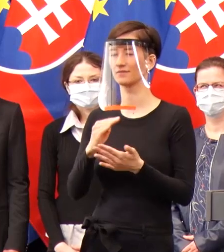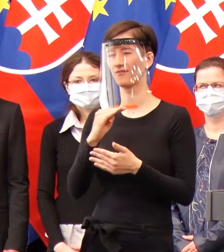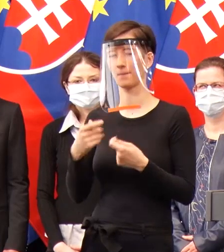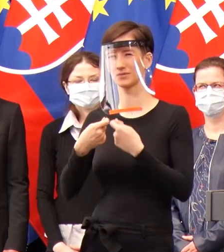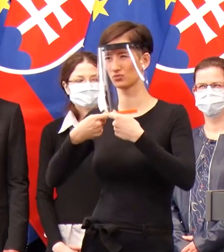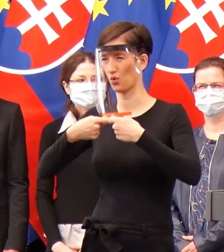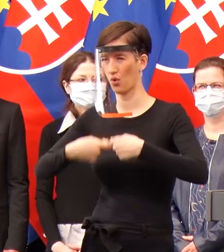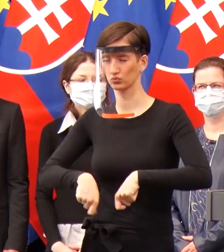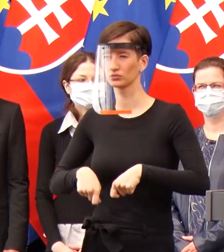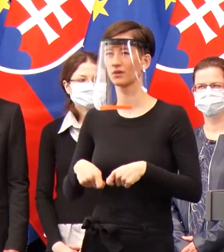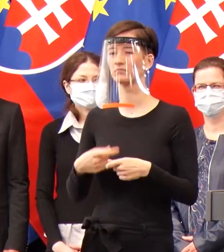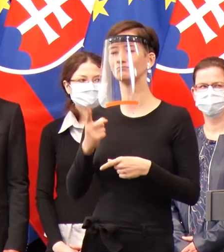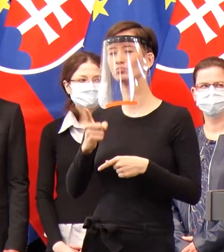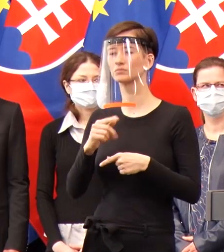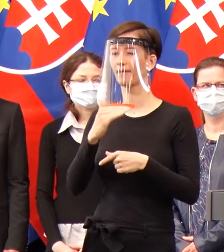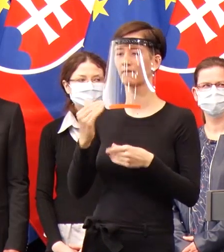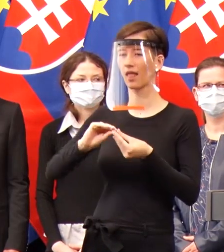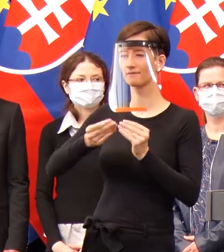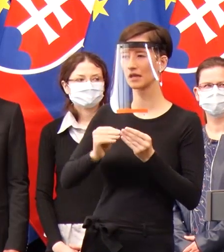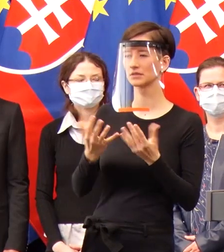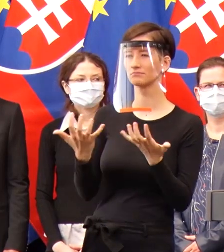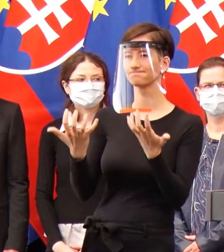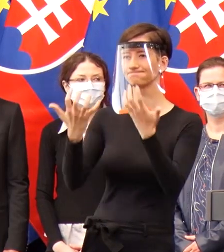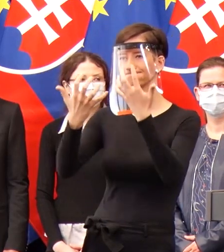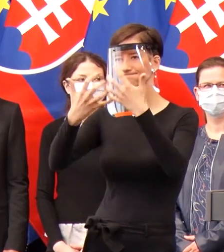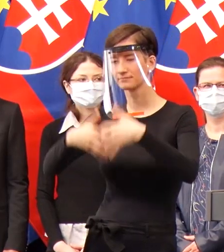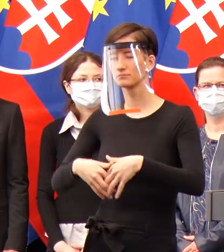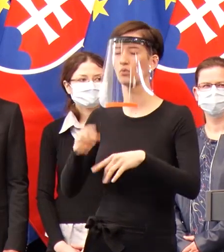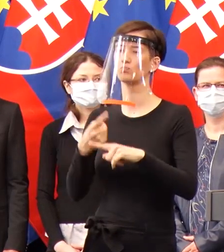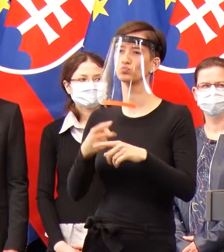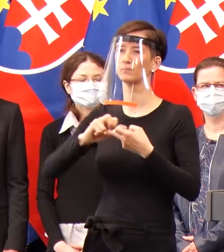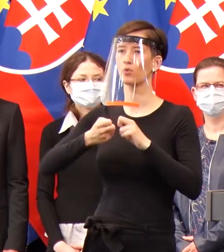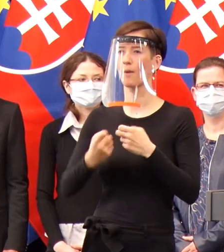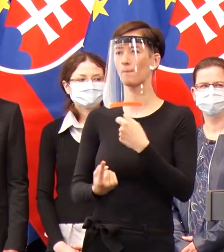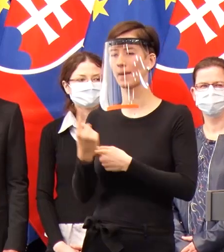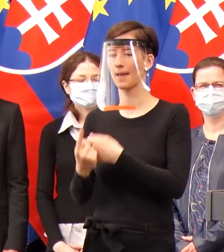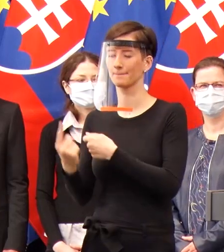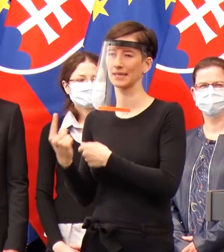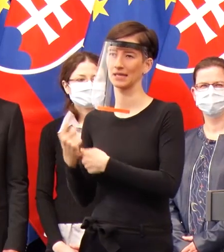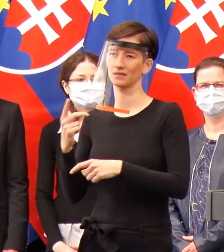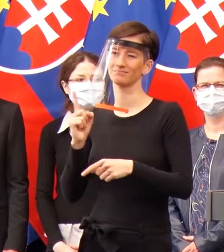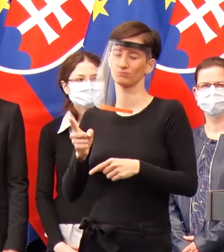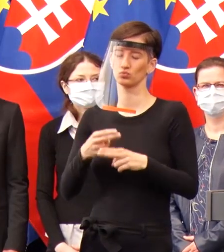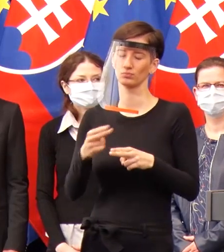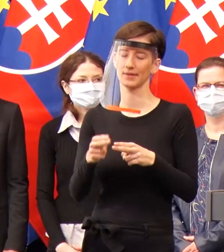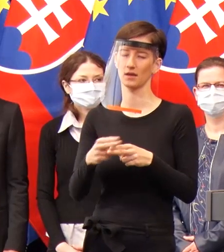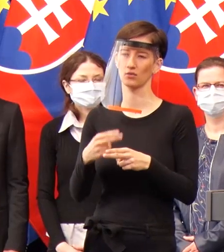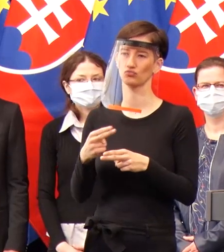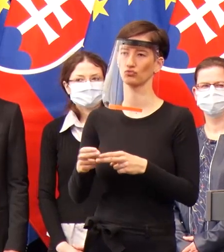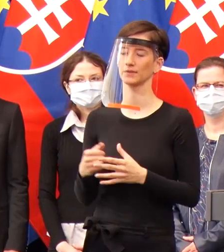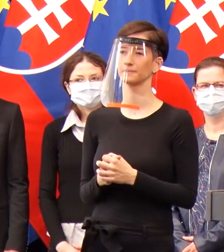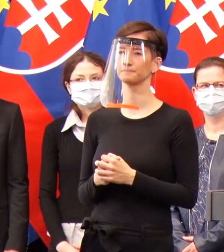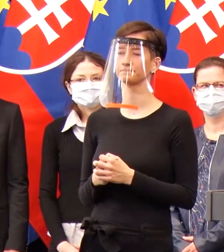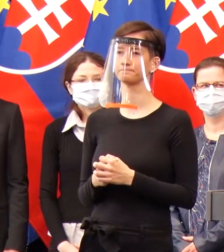zintegrovať viacero komponent a musíme riešiť jeden problém za druhým. Dnešnou touto akciou,